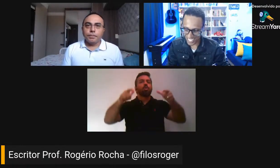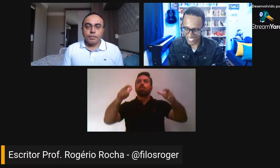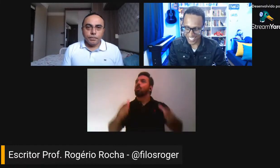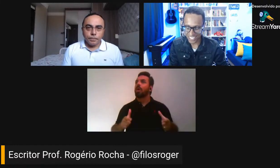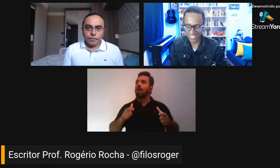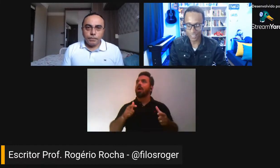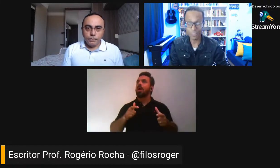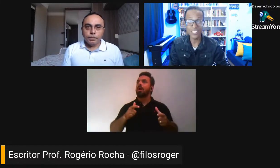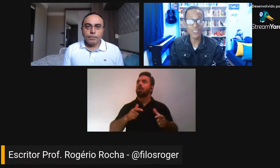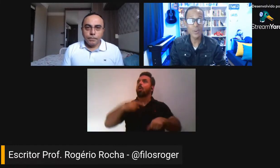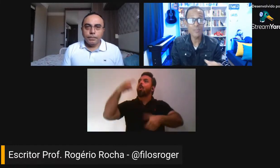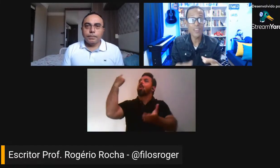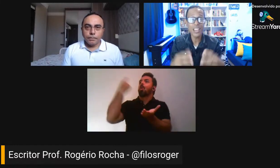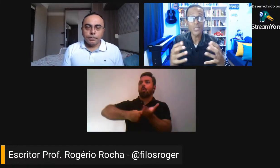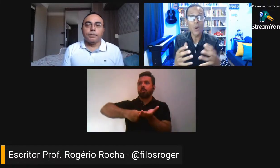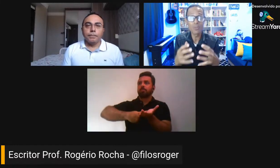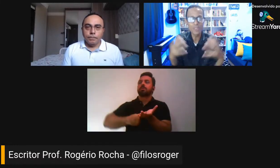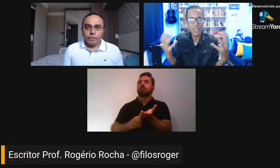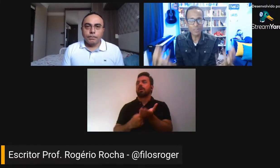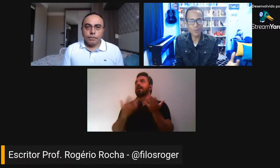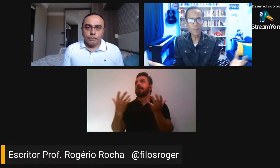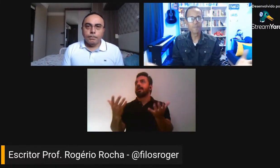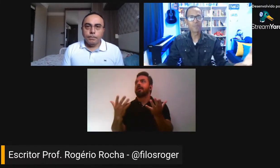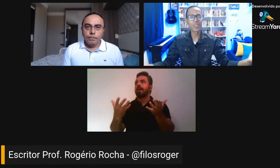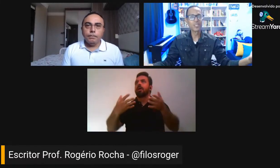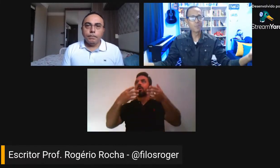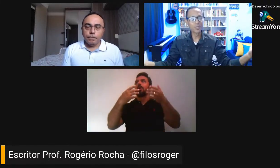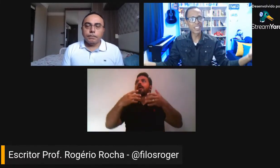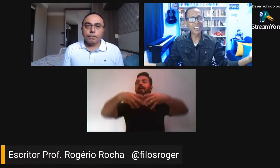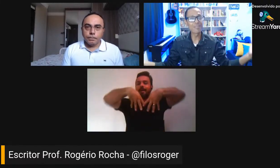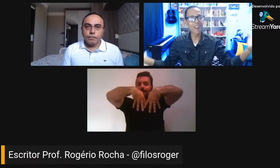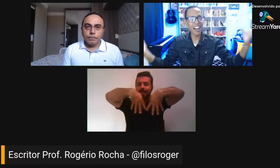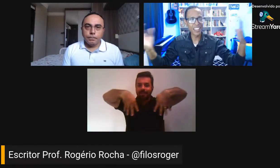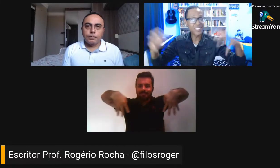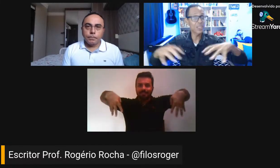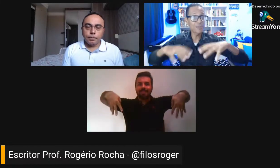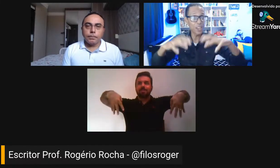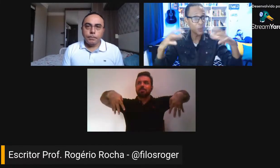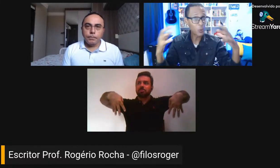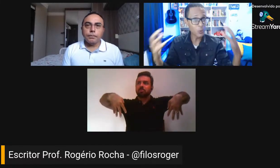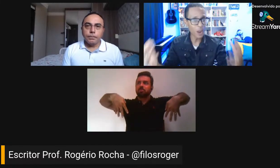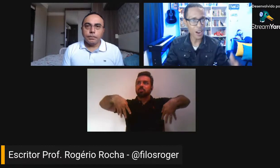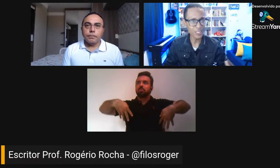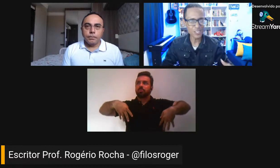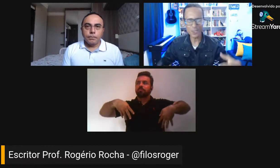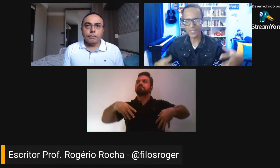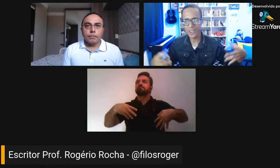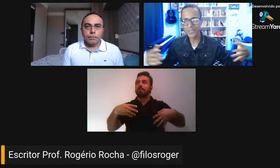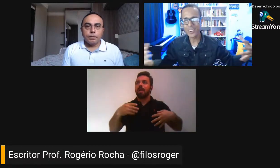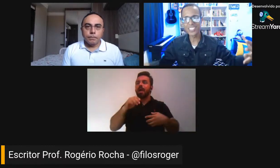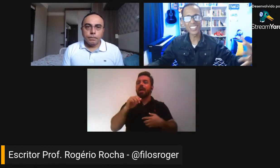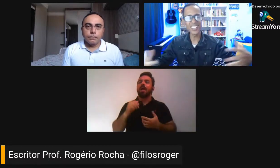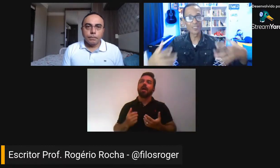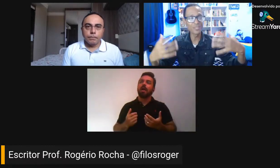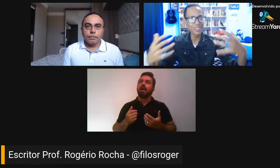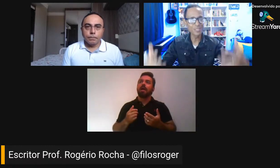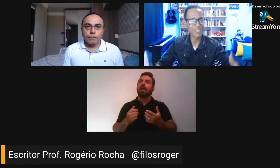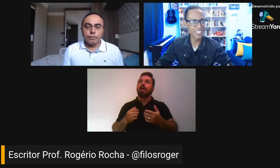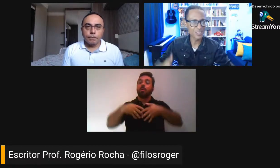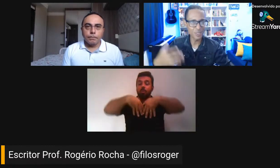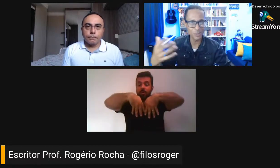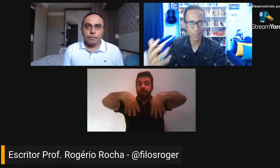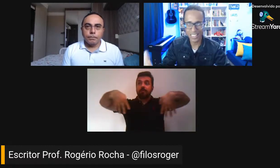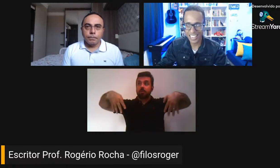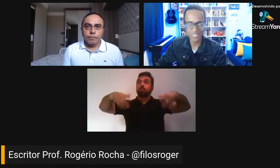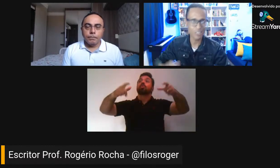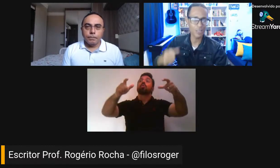esse desejo de fazer um evento ao vivo, de poder levar esse evento cultural e todos os autores ali ao vivo,